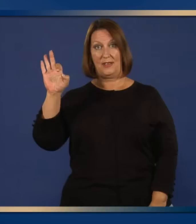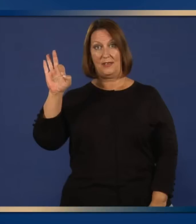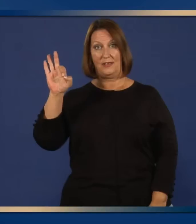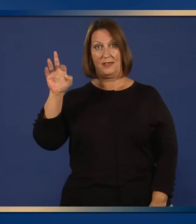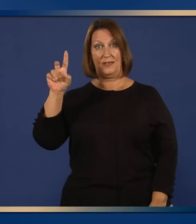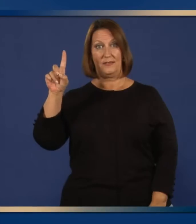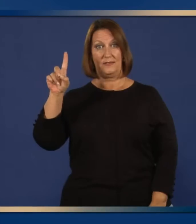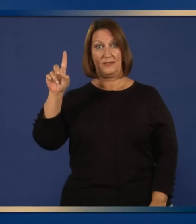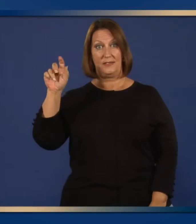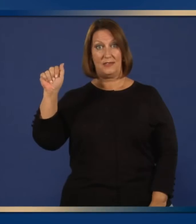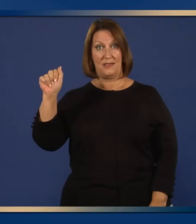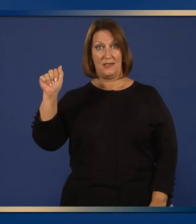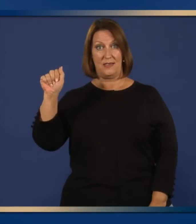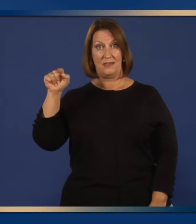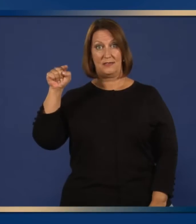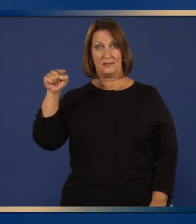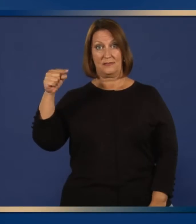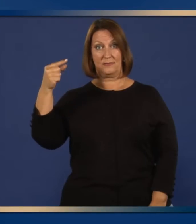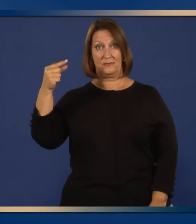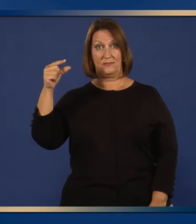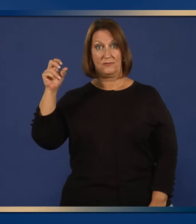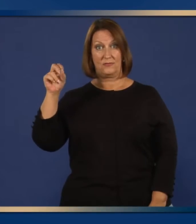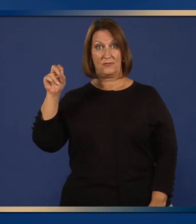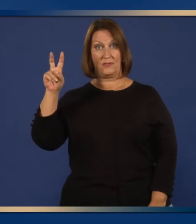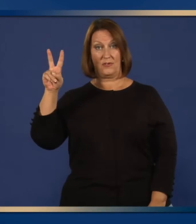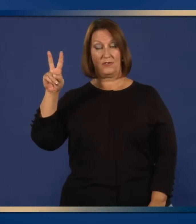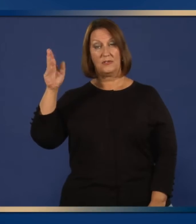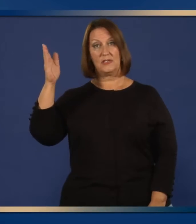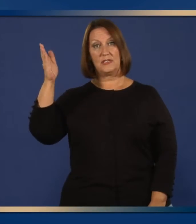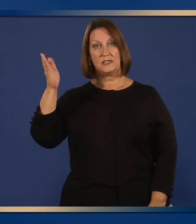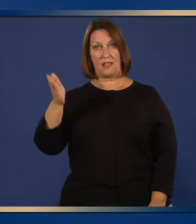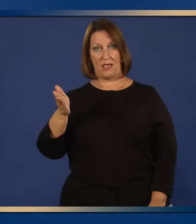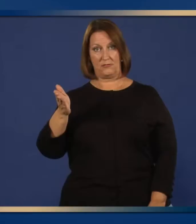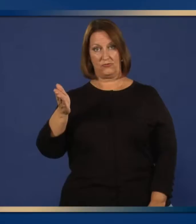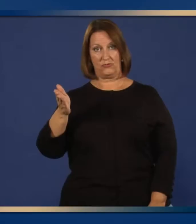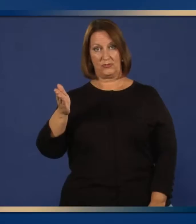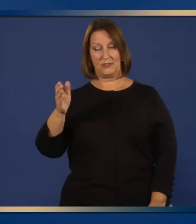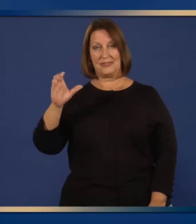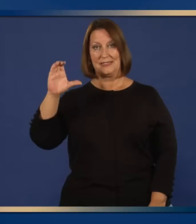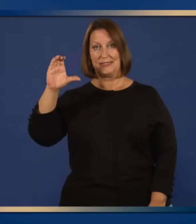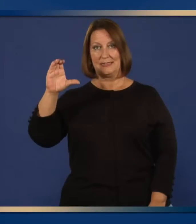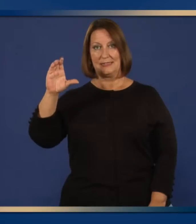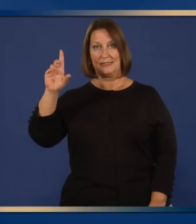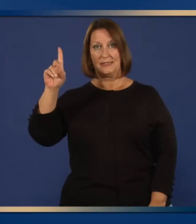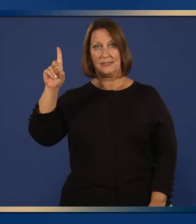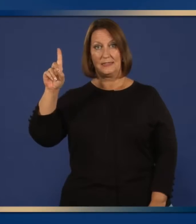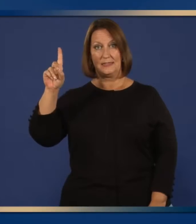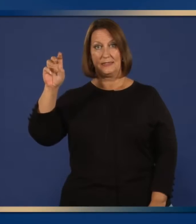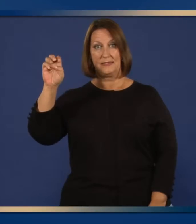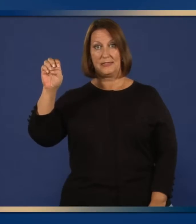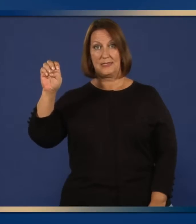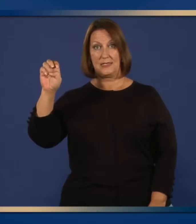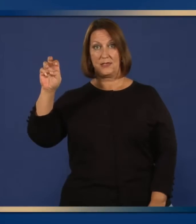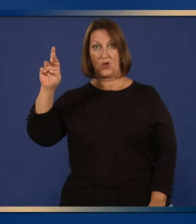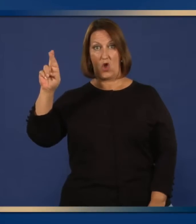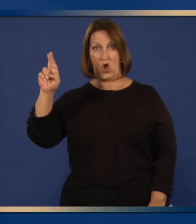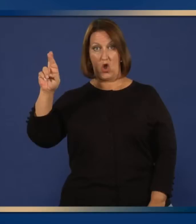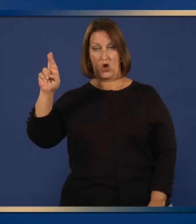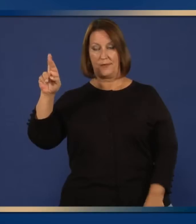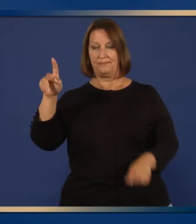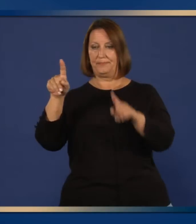Drogas de la FDA sobre www.fda